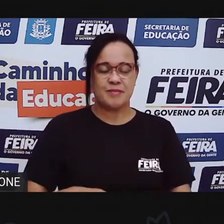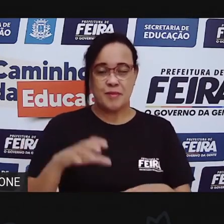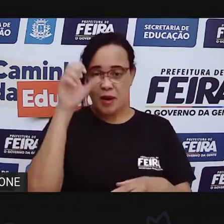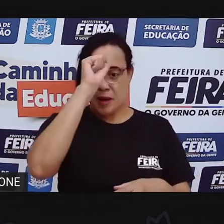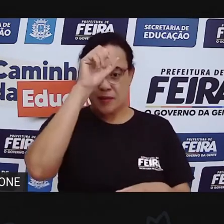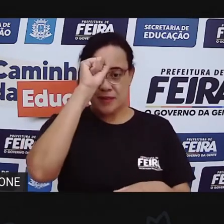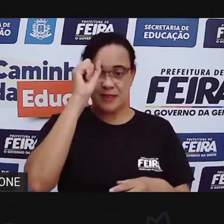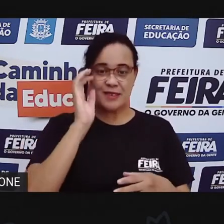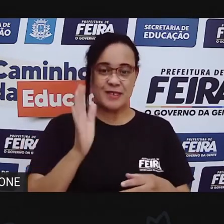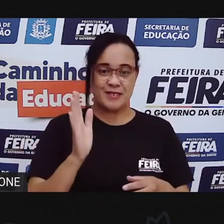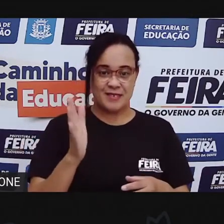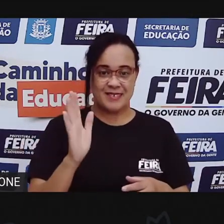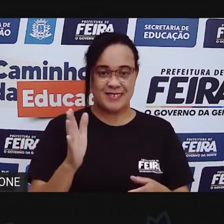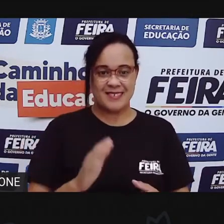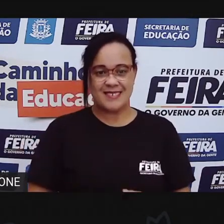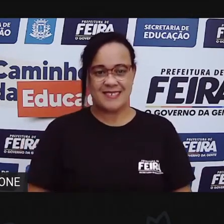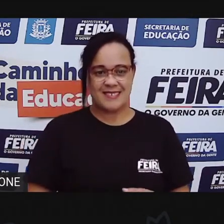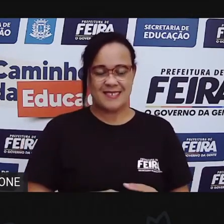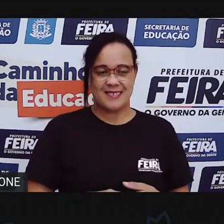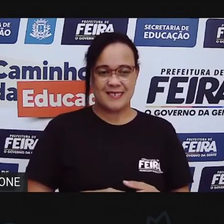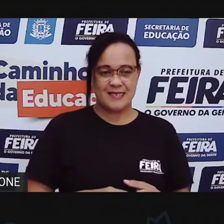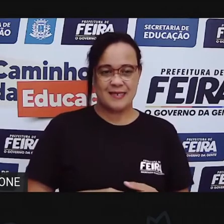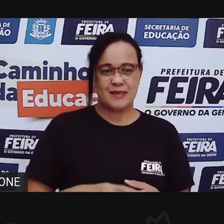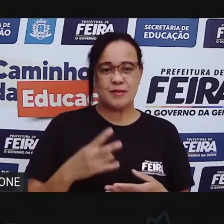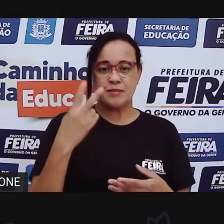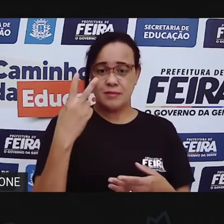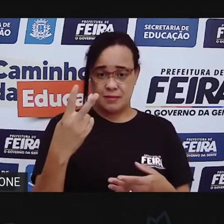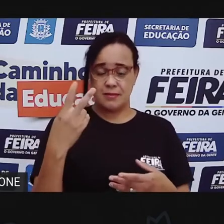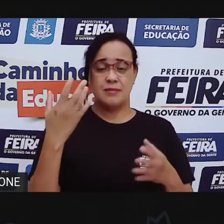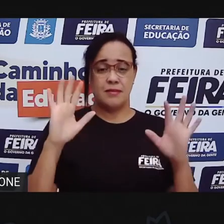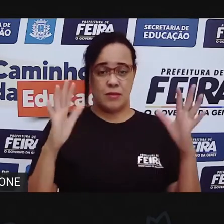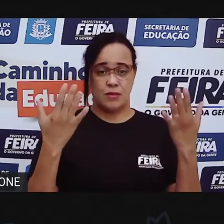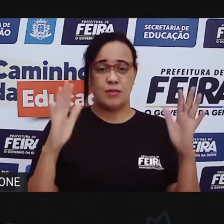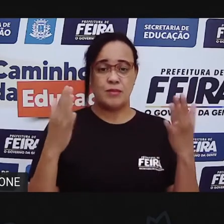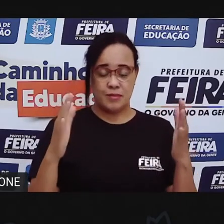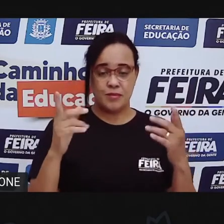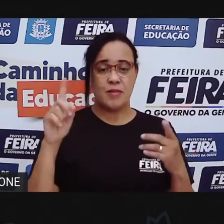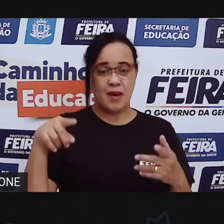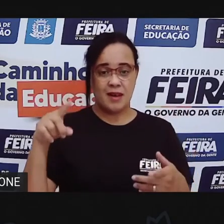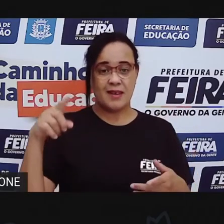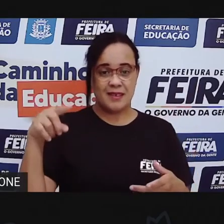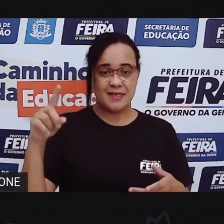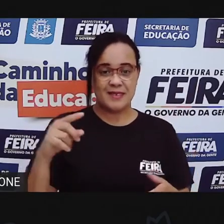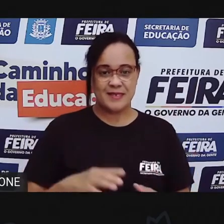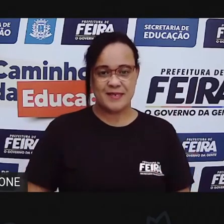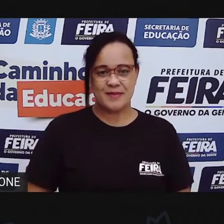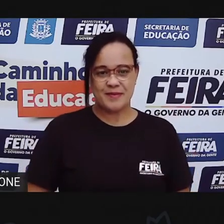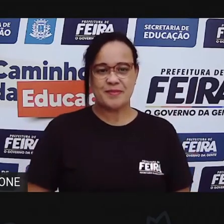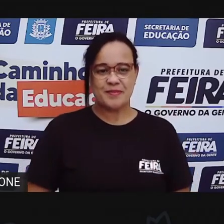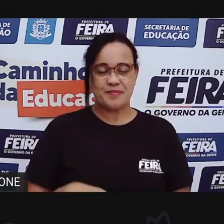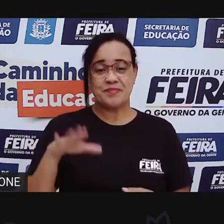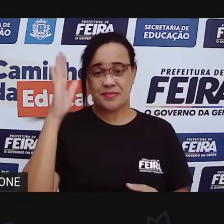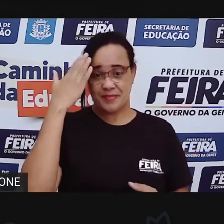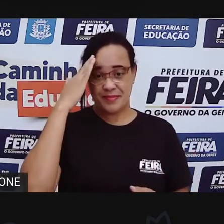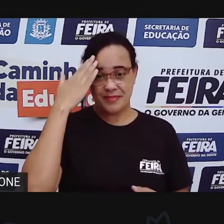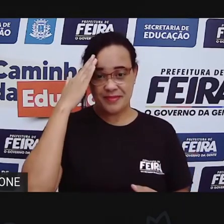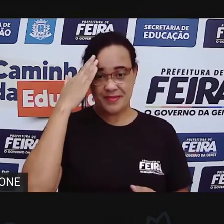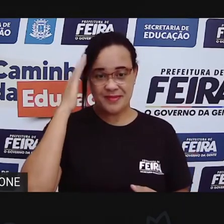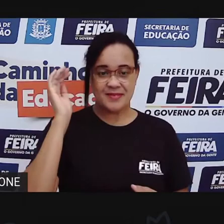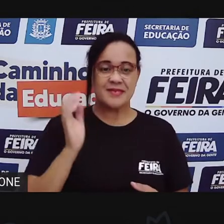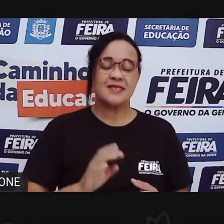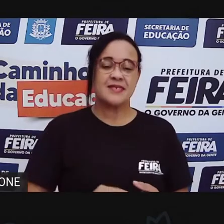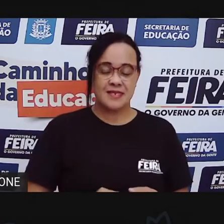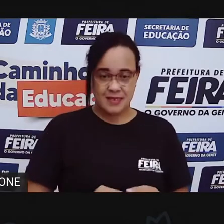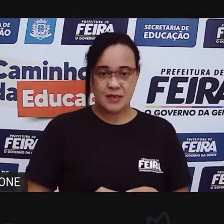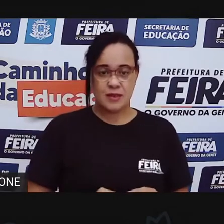meninada? Mexe, toca com as duas mãos pra si. Exatamente. Hum, entendi! Ela